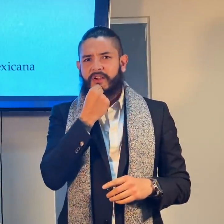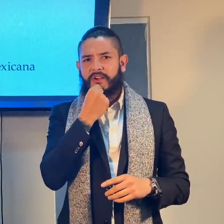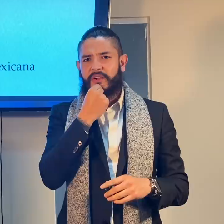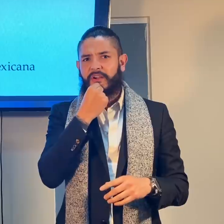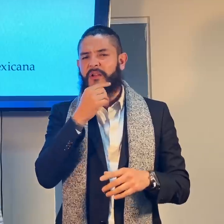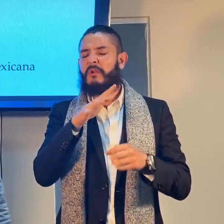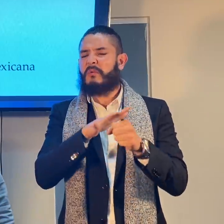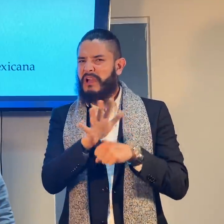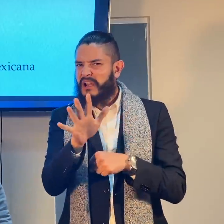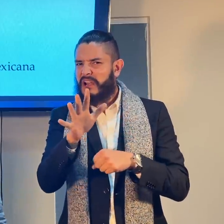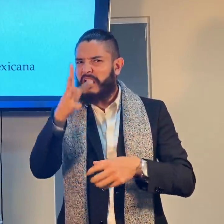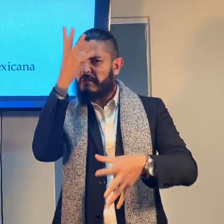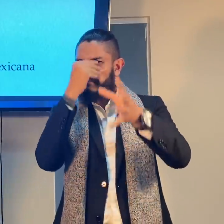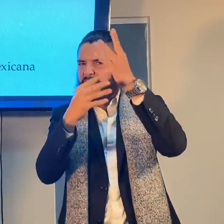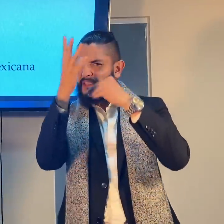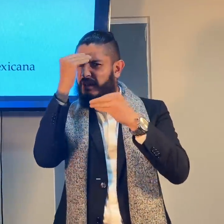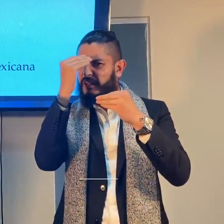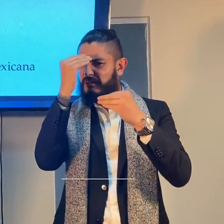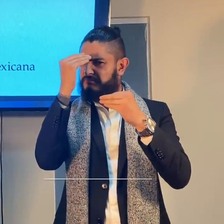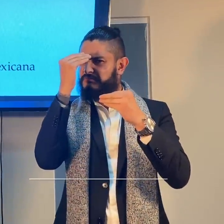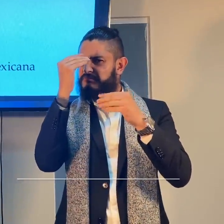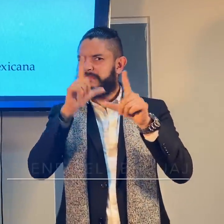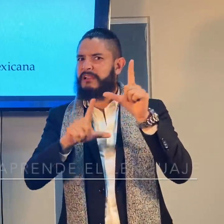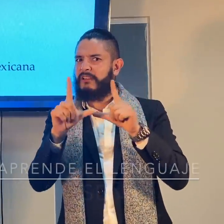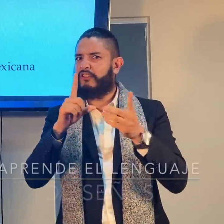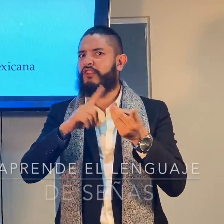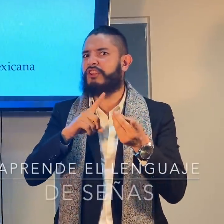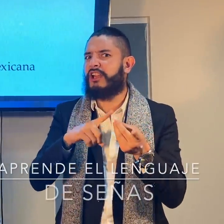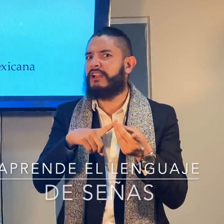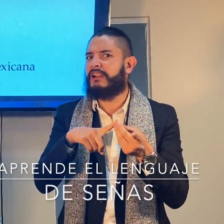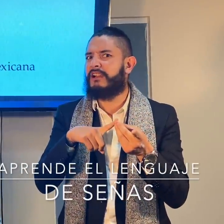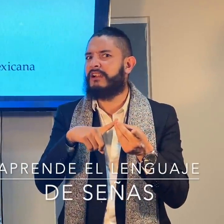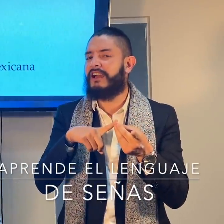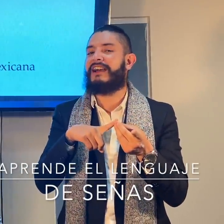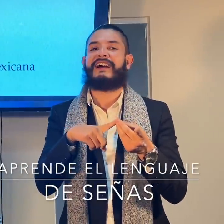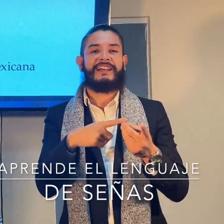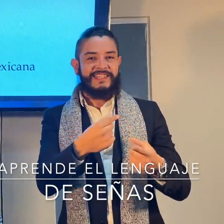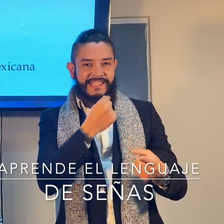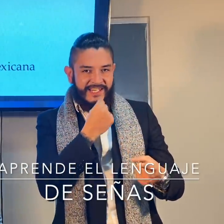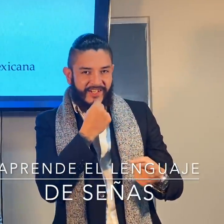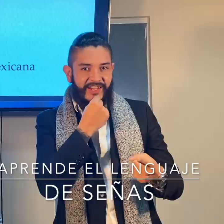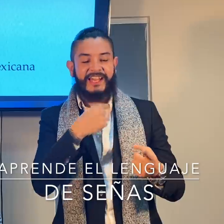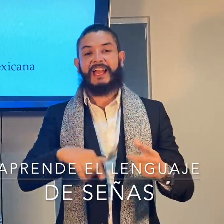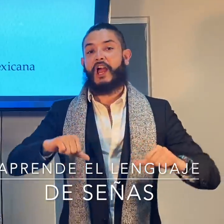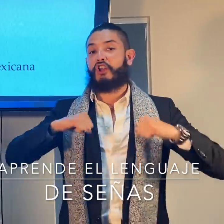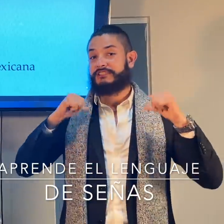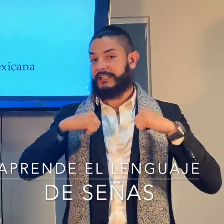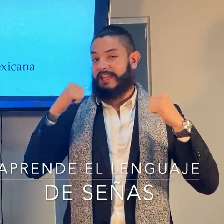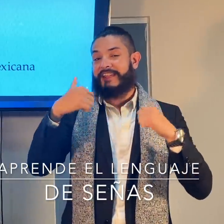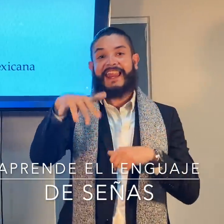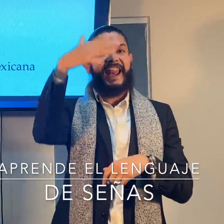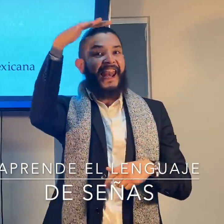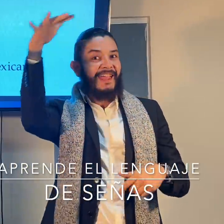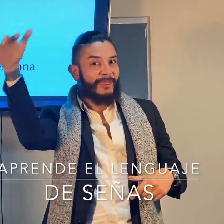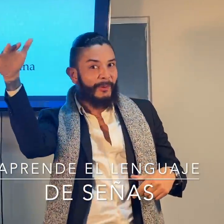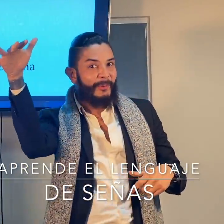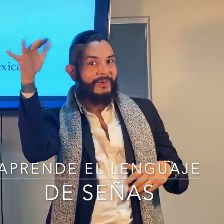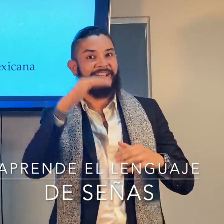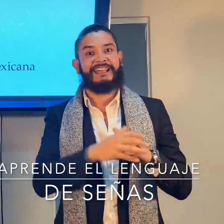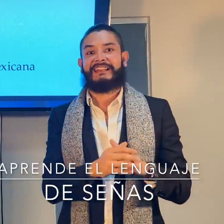Ok, ¿quiénes pueden aprender lengua de señas? ¿Dónde? Los niños, los adolescentes, los